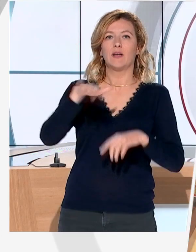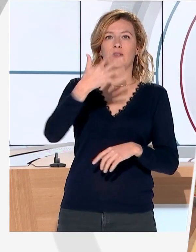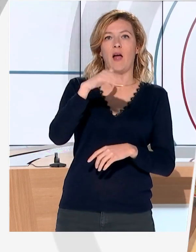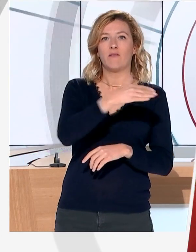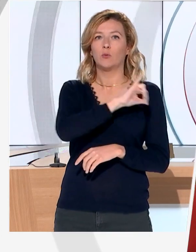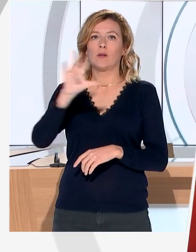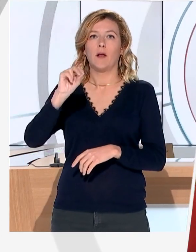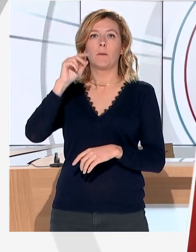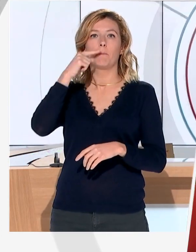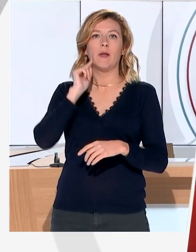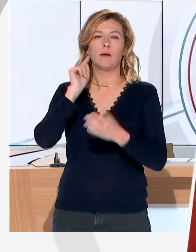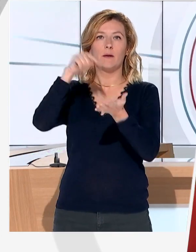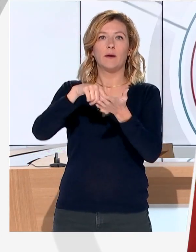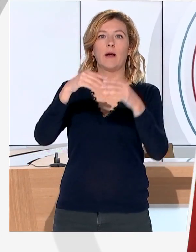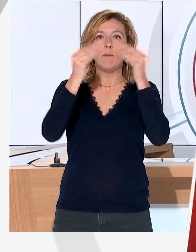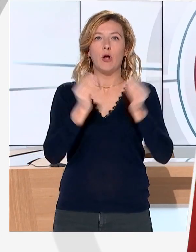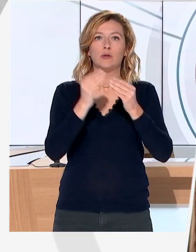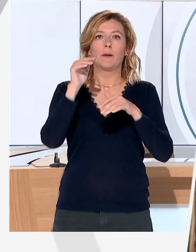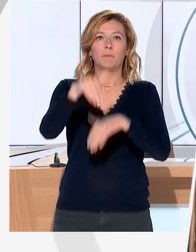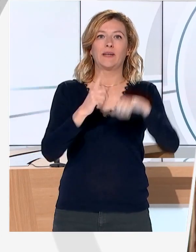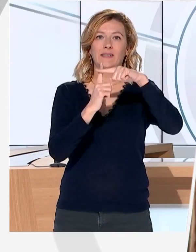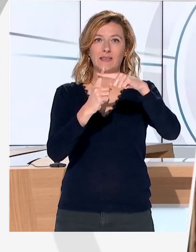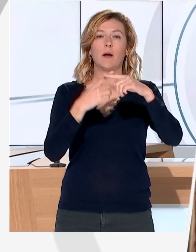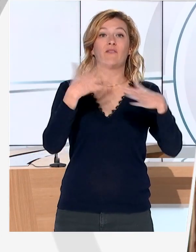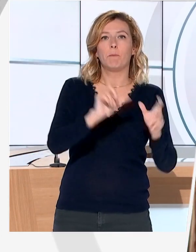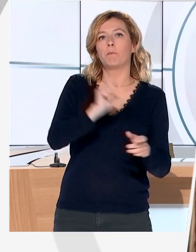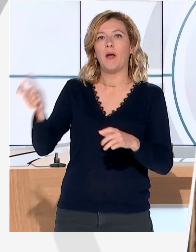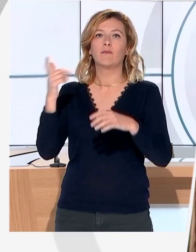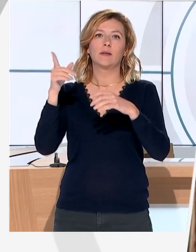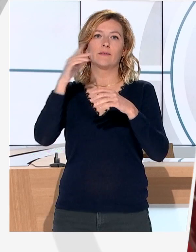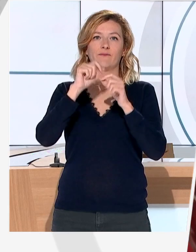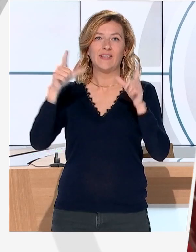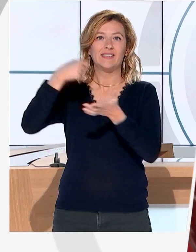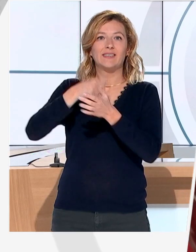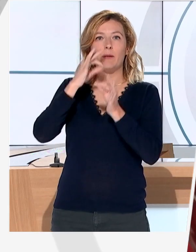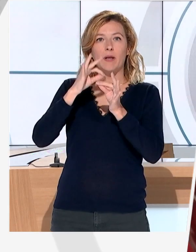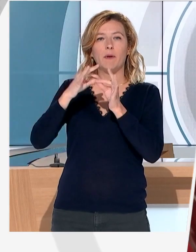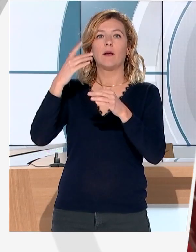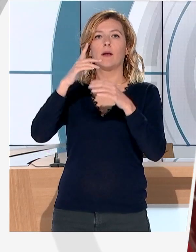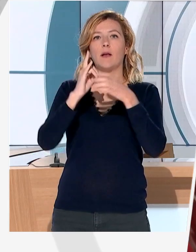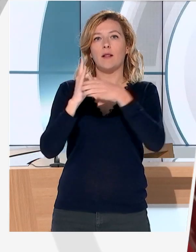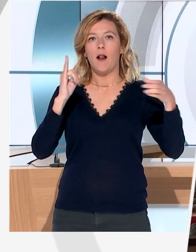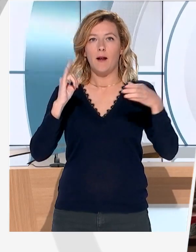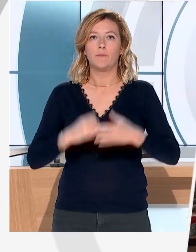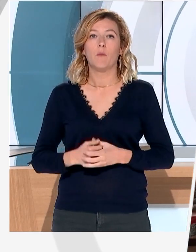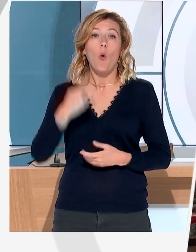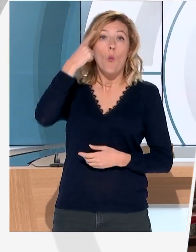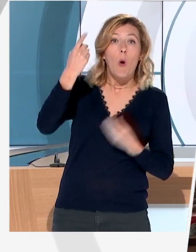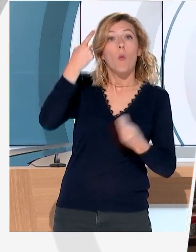la Basilique Saint-Michel-des-Lyon, puis jusqu'à fin septembre en la cathédrale Saint-Etienne pour croyants ou athées, comme les abstentions, l'outre-résor du